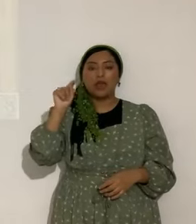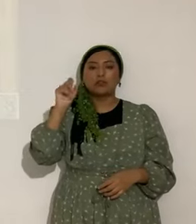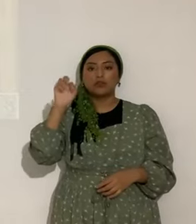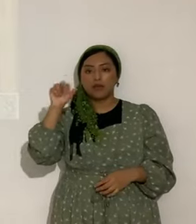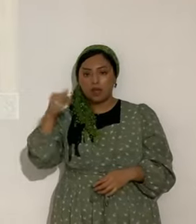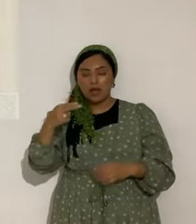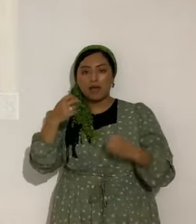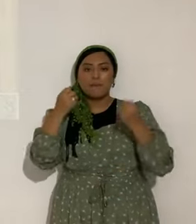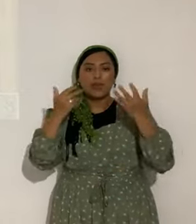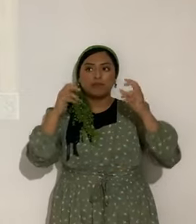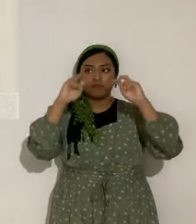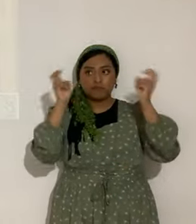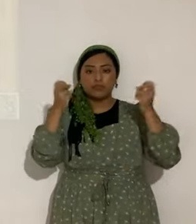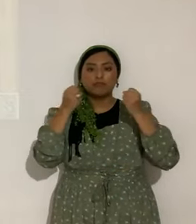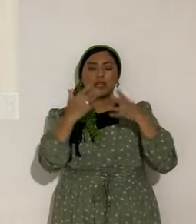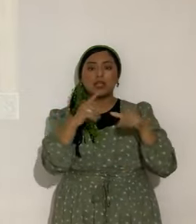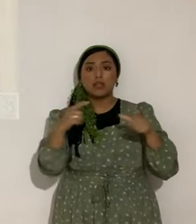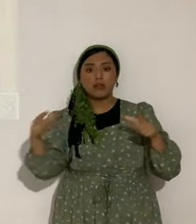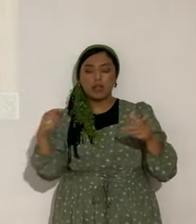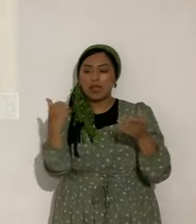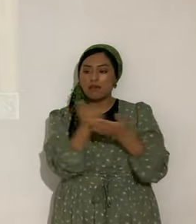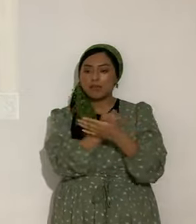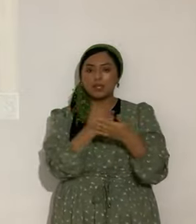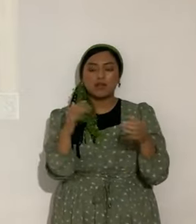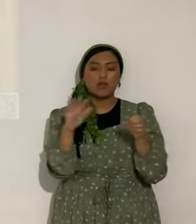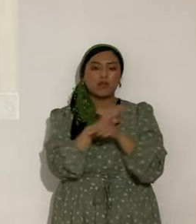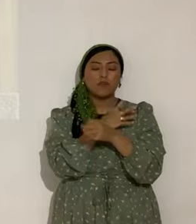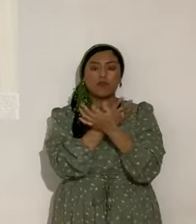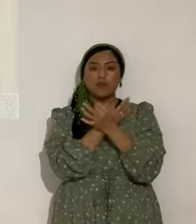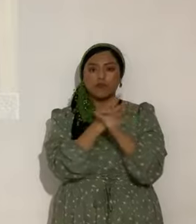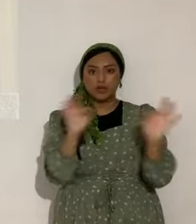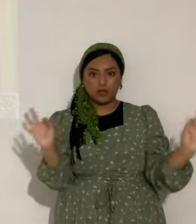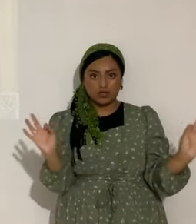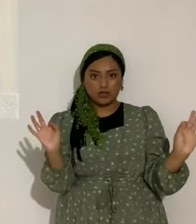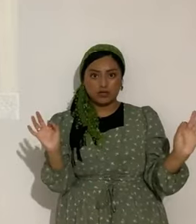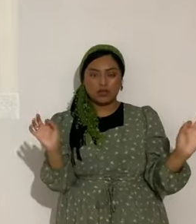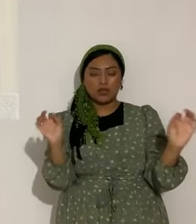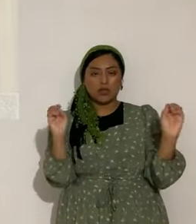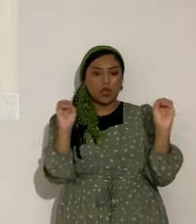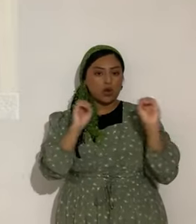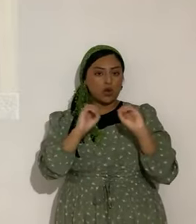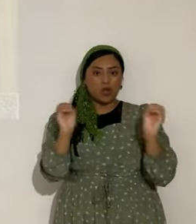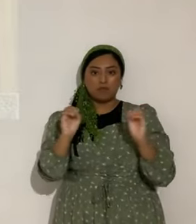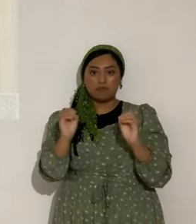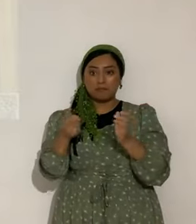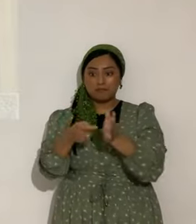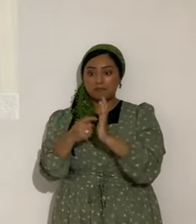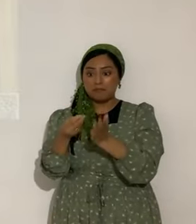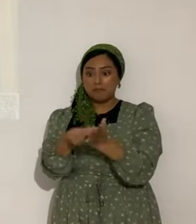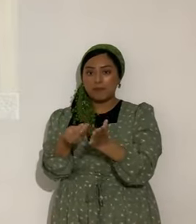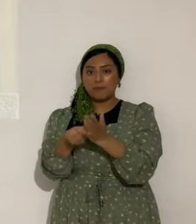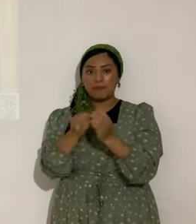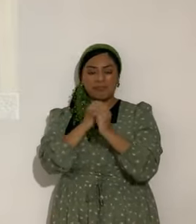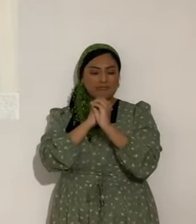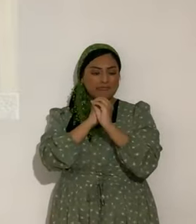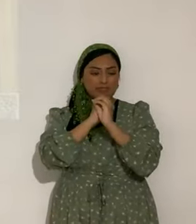en varios idiomas. Todo eso es absolutamente gratis. Nada se cobra en Gozo y Paz y no pido dinero para nada.